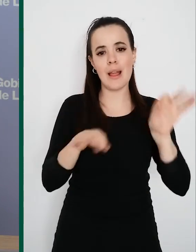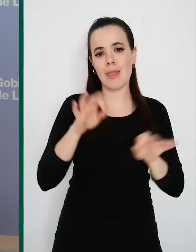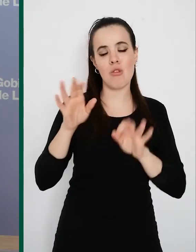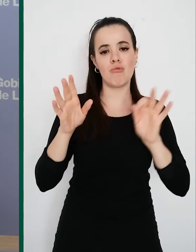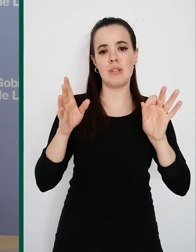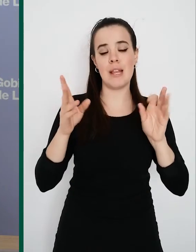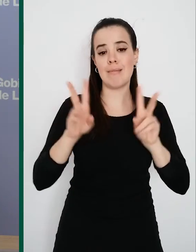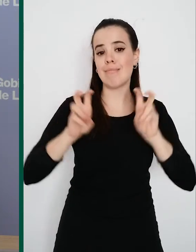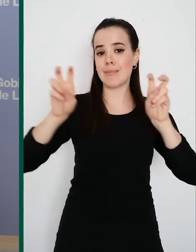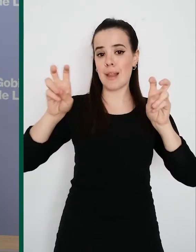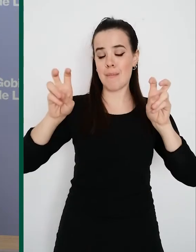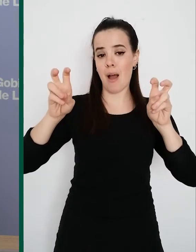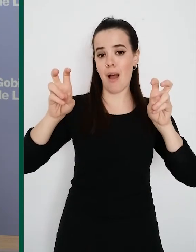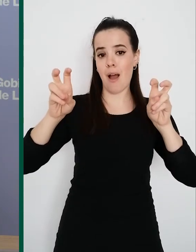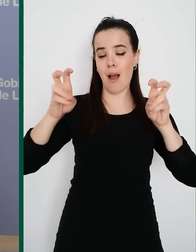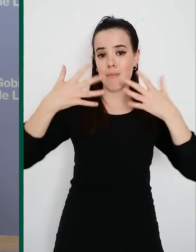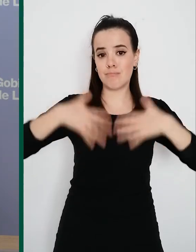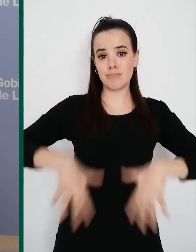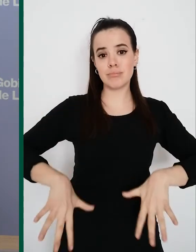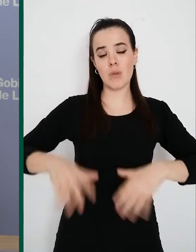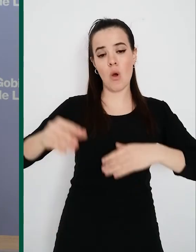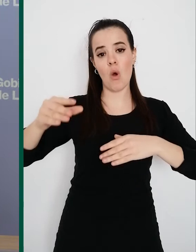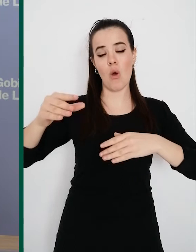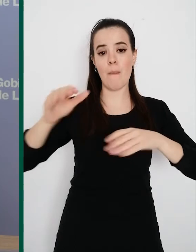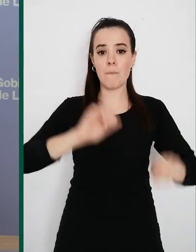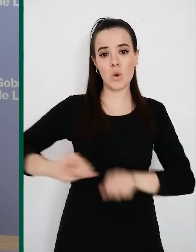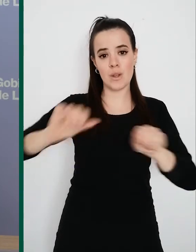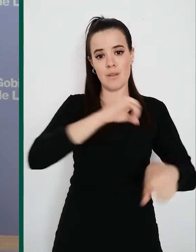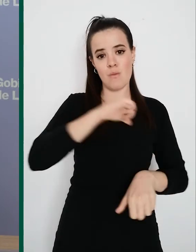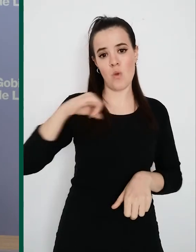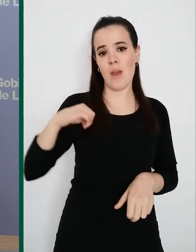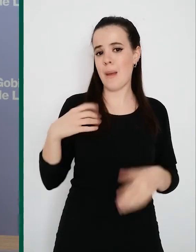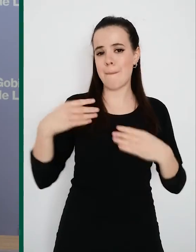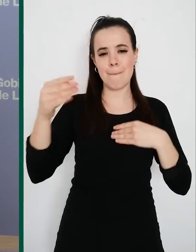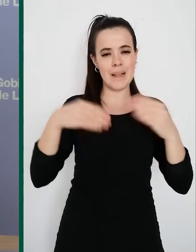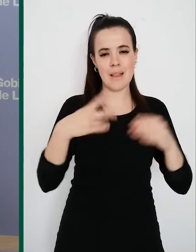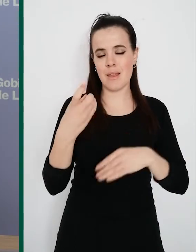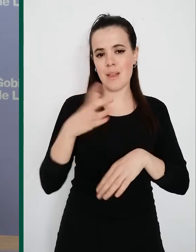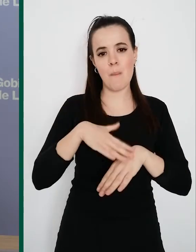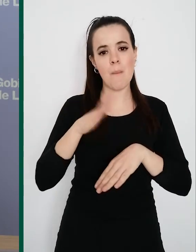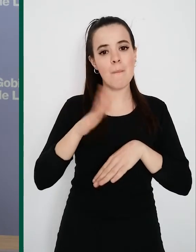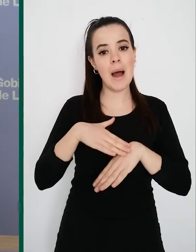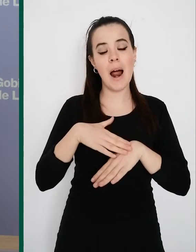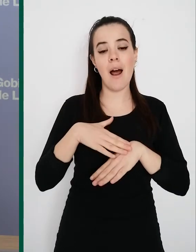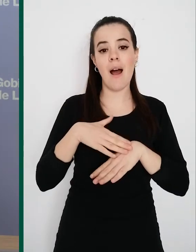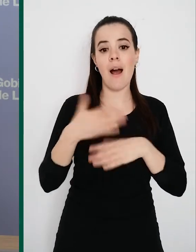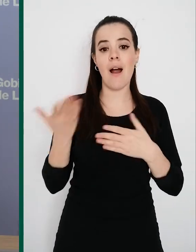suministro de los equipos de protección individual y de todo tipo de material necesario para el desarrollo de la actividad asistencial